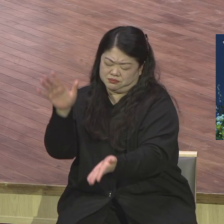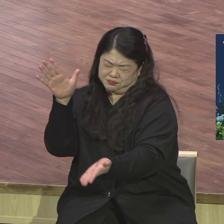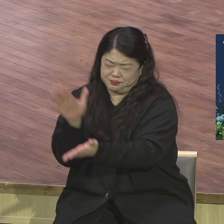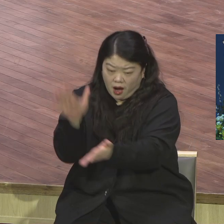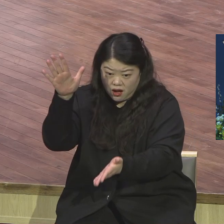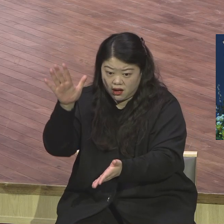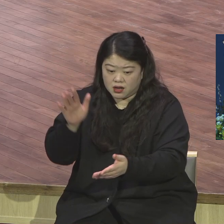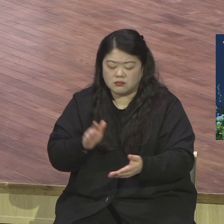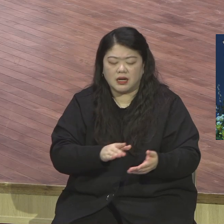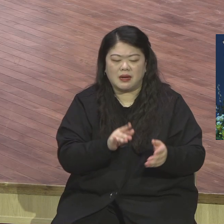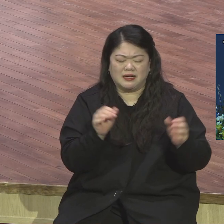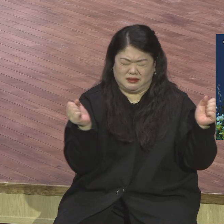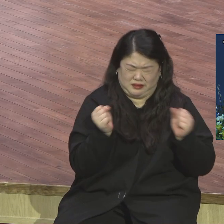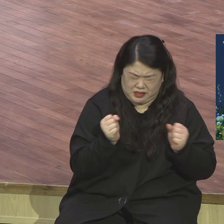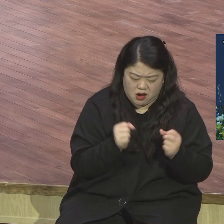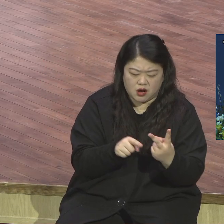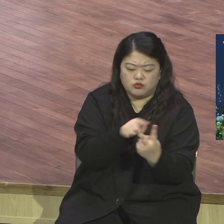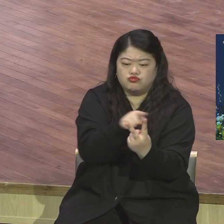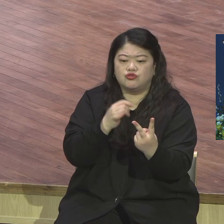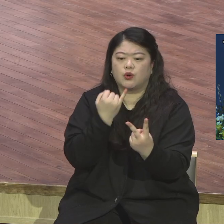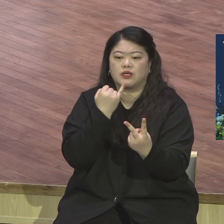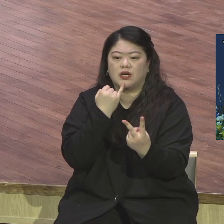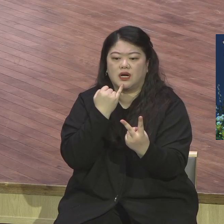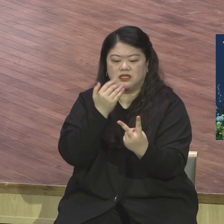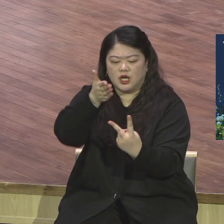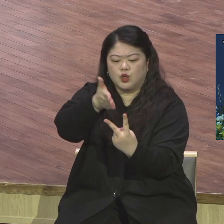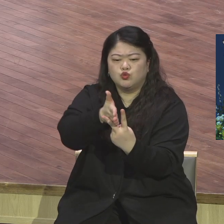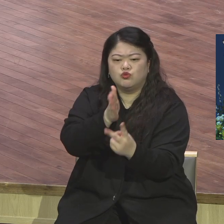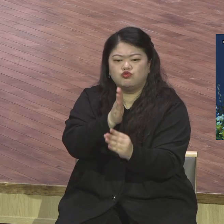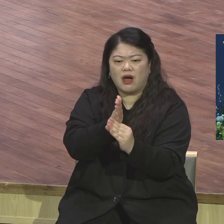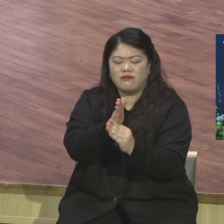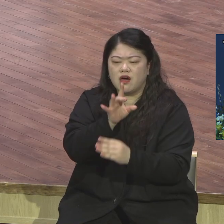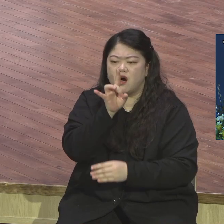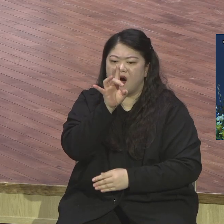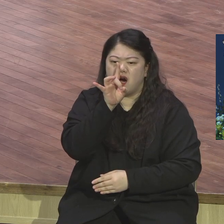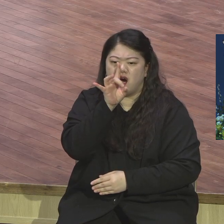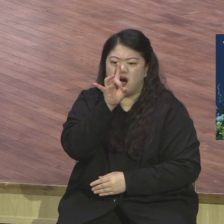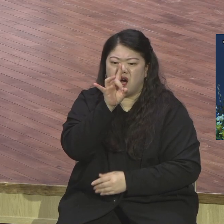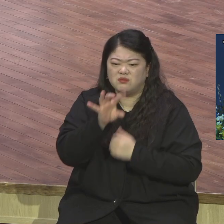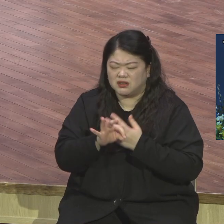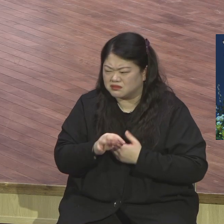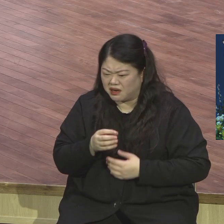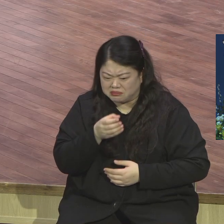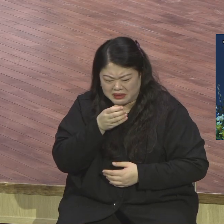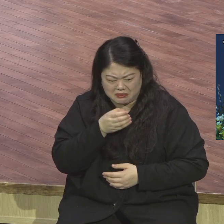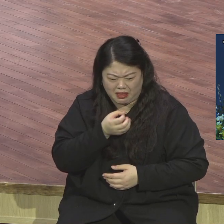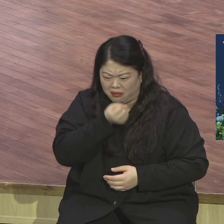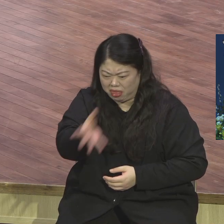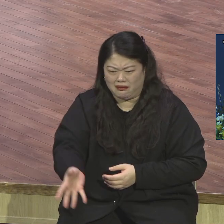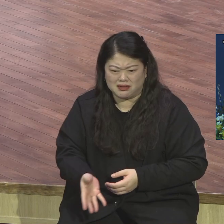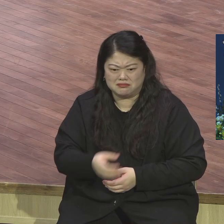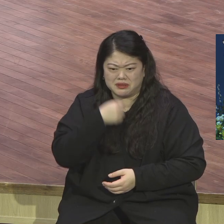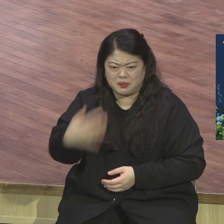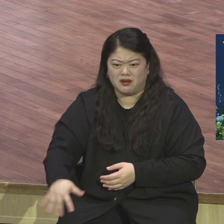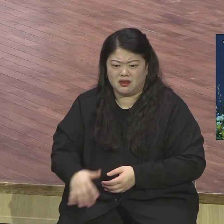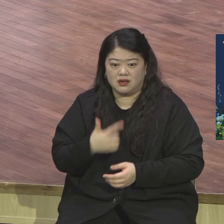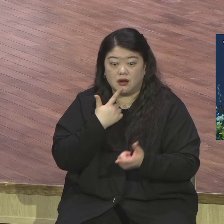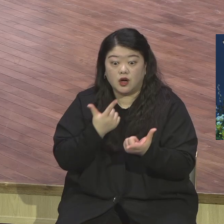미지근 믿는지 안 믿는지 그러니 응답 못 받는 거예요 하 저 장로님 제 집사님